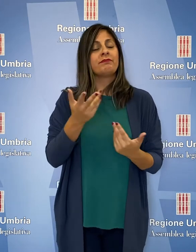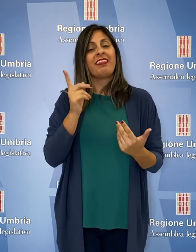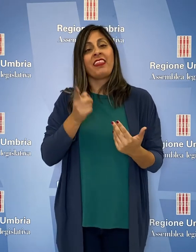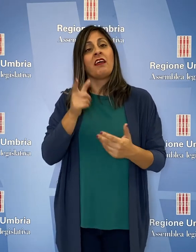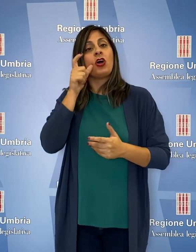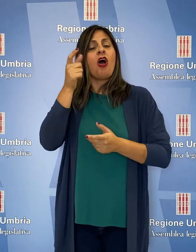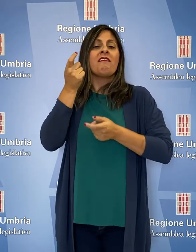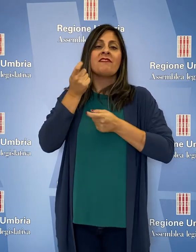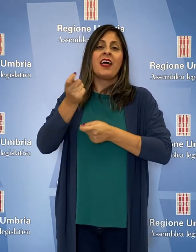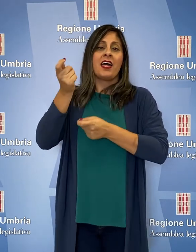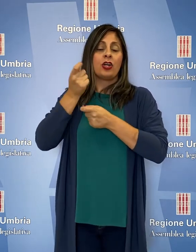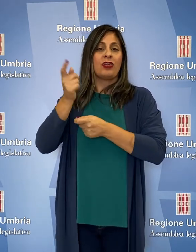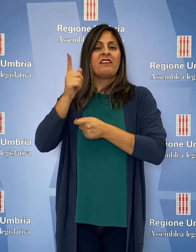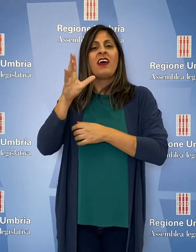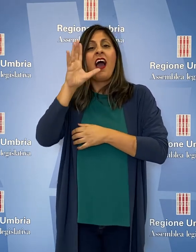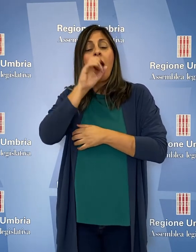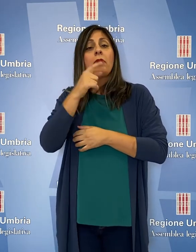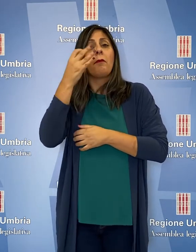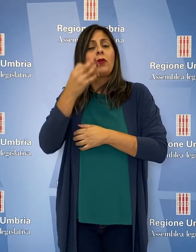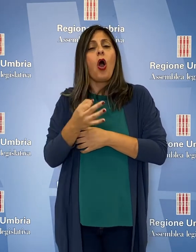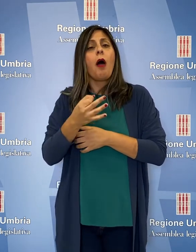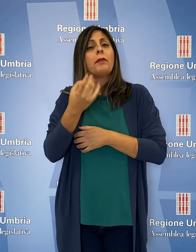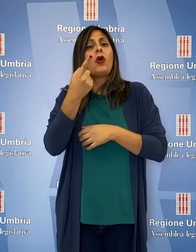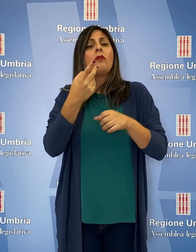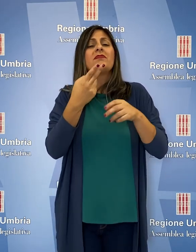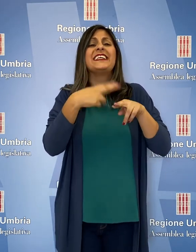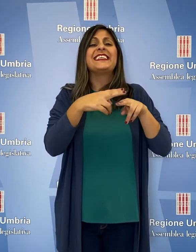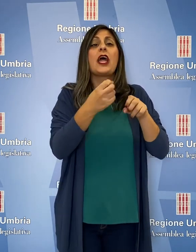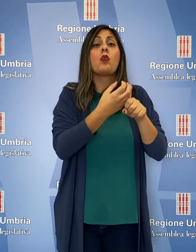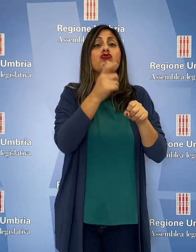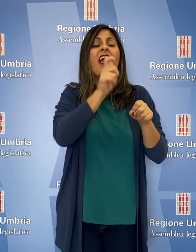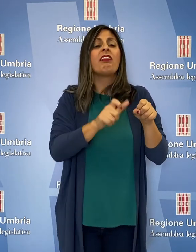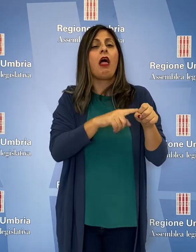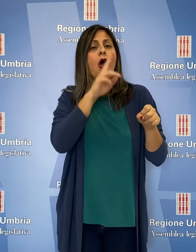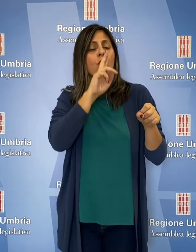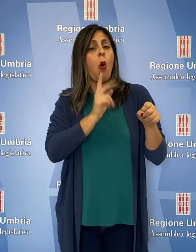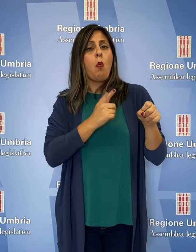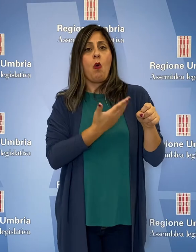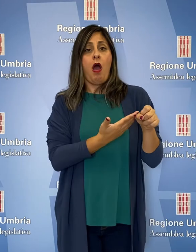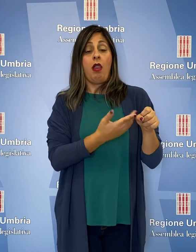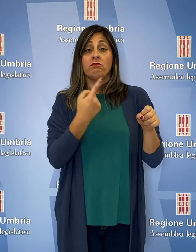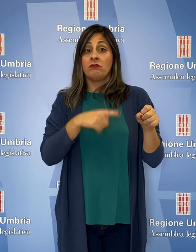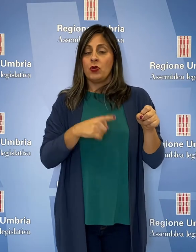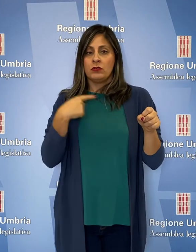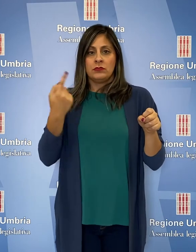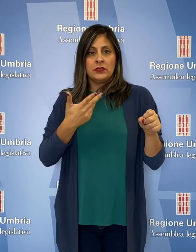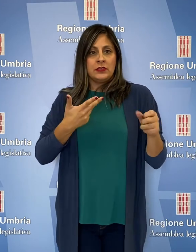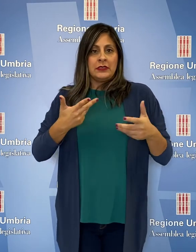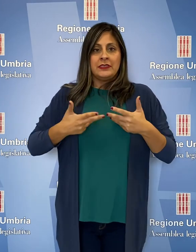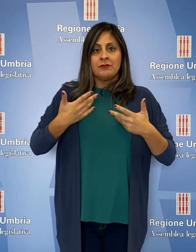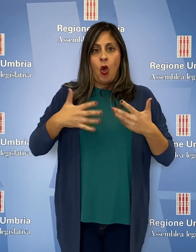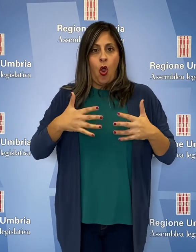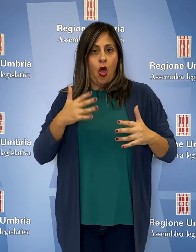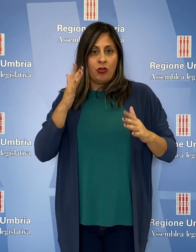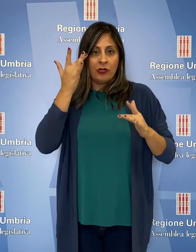sollecitare il governo sul ruolo che deve avere la siderurgia in Italia. L'attenzione è alta sul tema. C'è poi l'aspetto